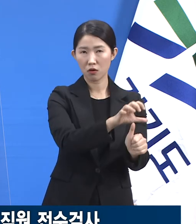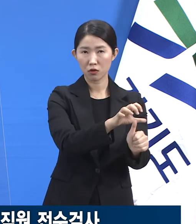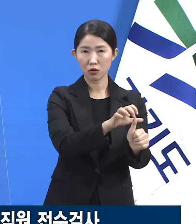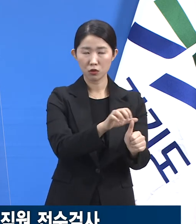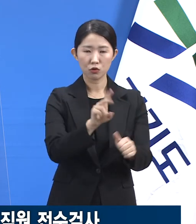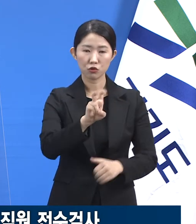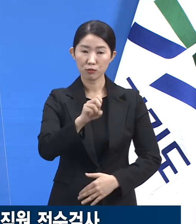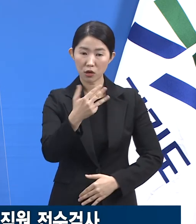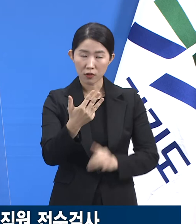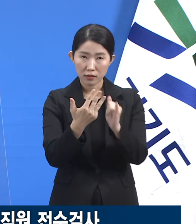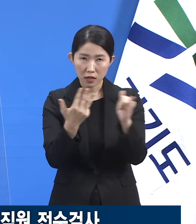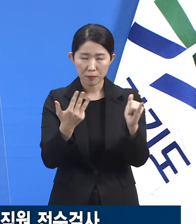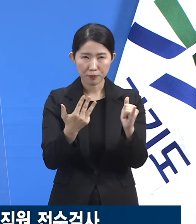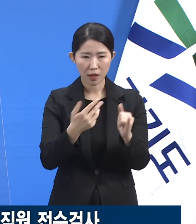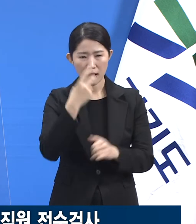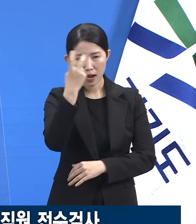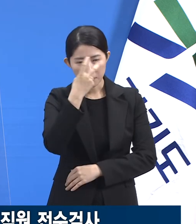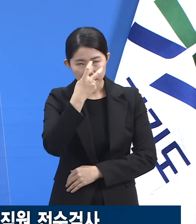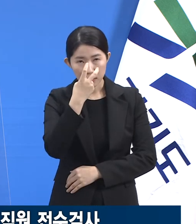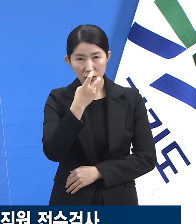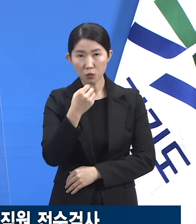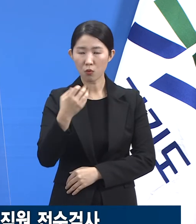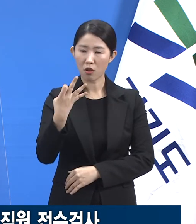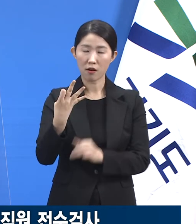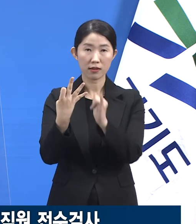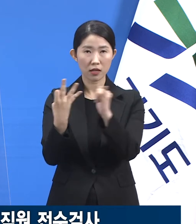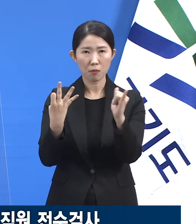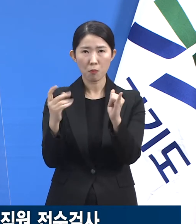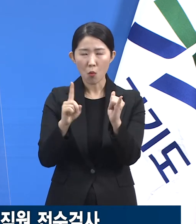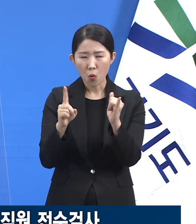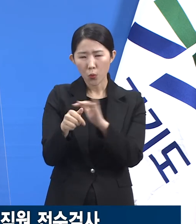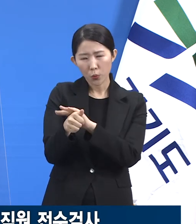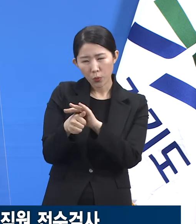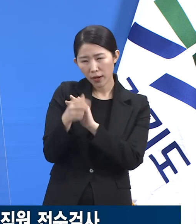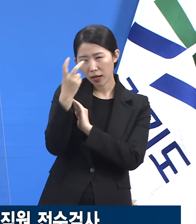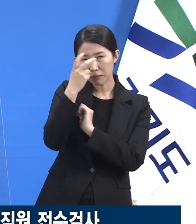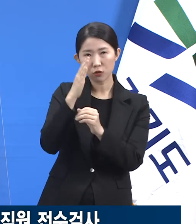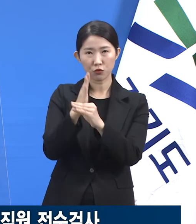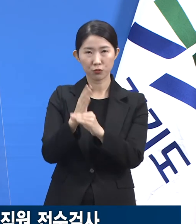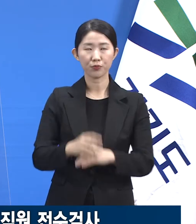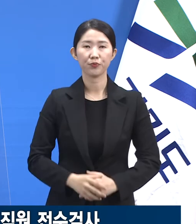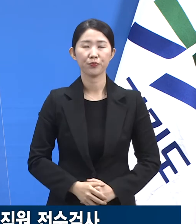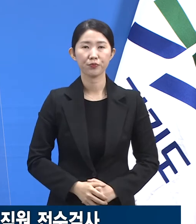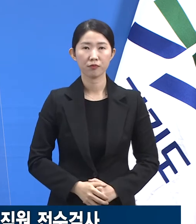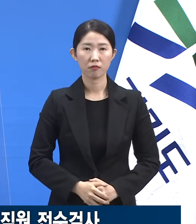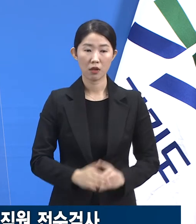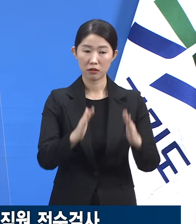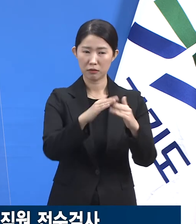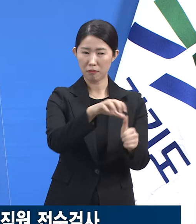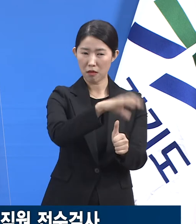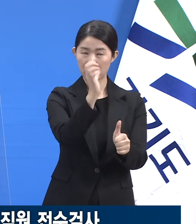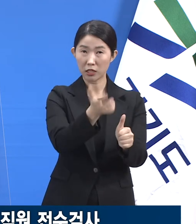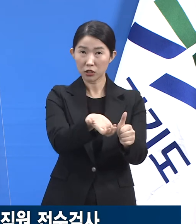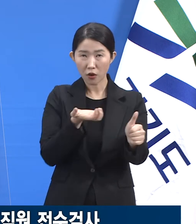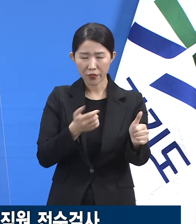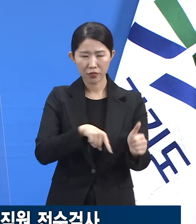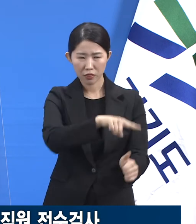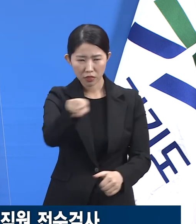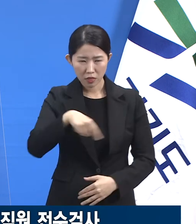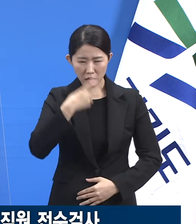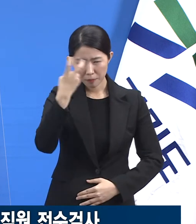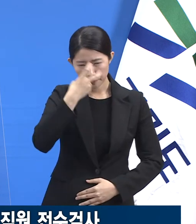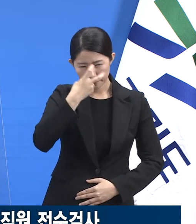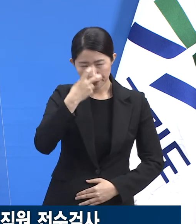능동감시, 14명은 수동감시 조치되었습니다. 자가격리 해제 전까지 모니터링을 철저히 하고